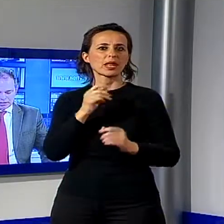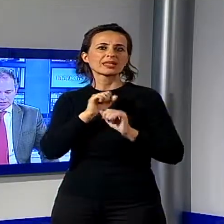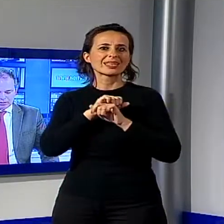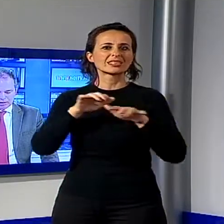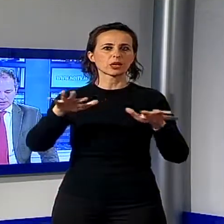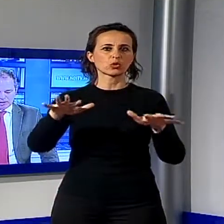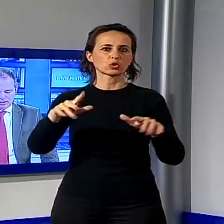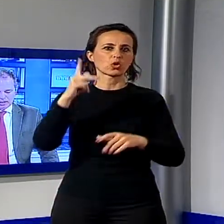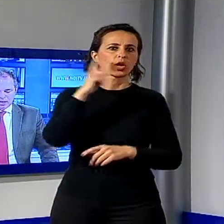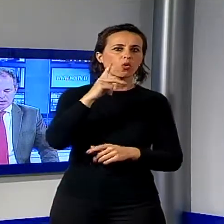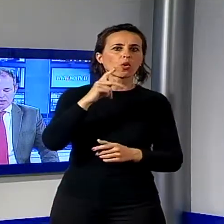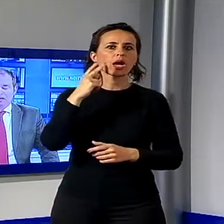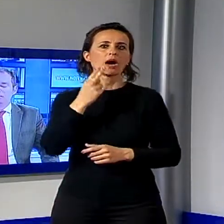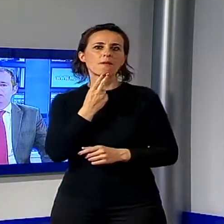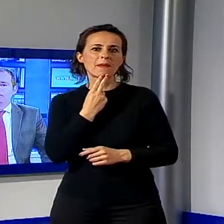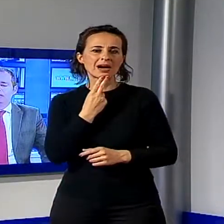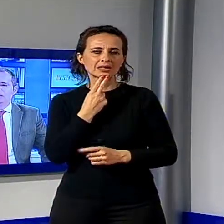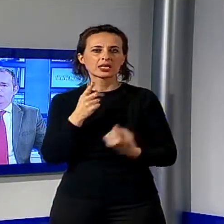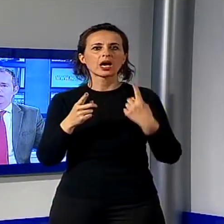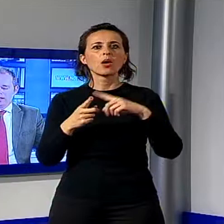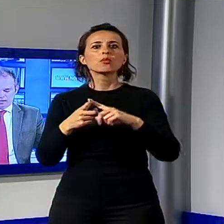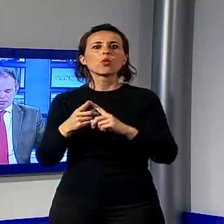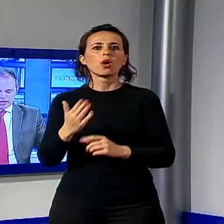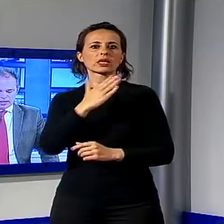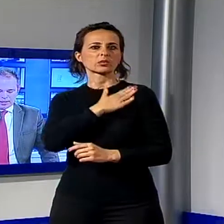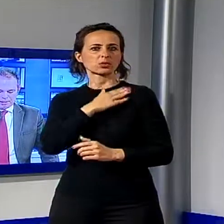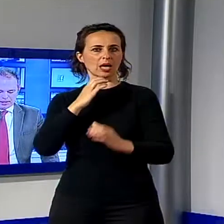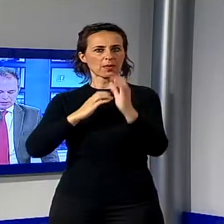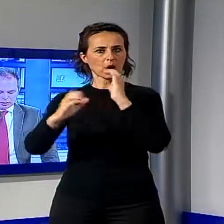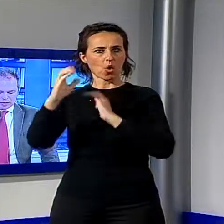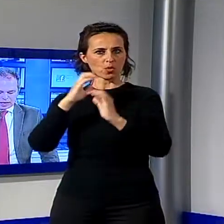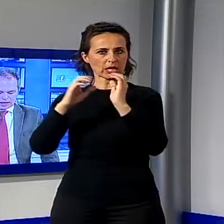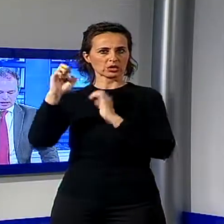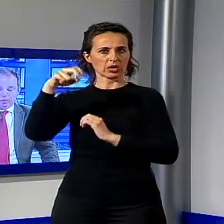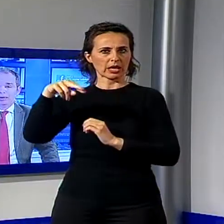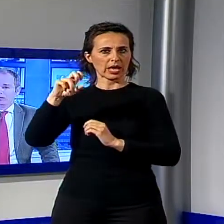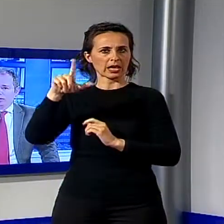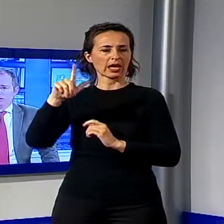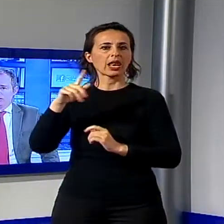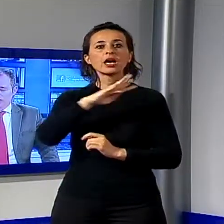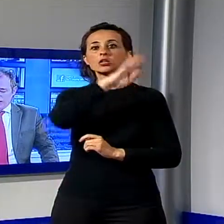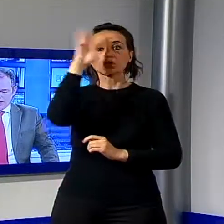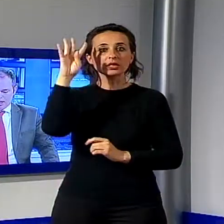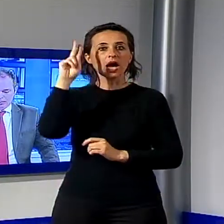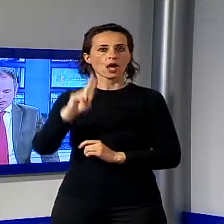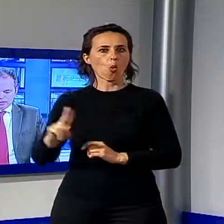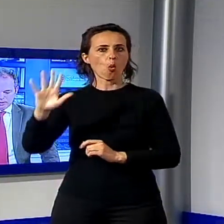Riccardo Clementi, responsabile delle comunicazioni Enel per Toscana e Umbria. Ovviamente ci sarà la possibilità di